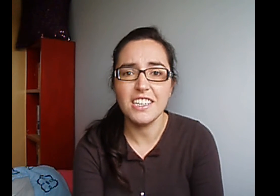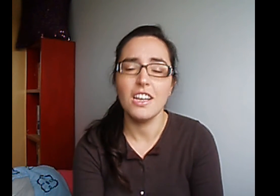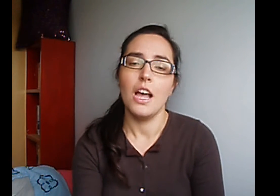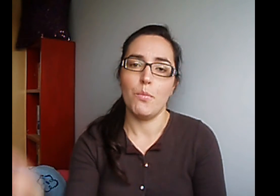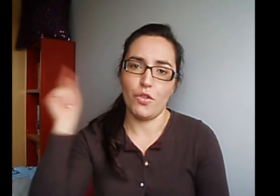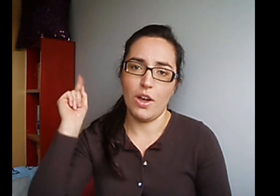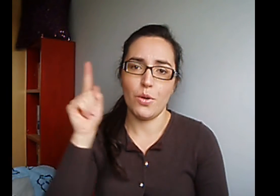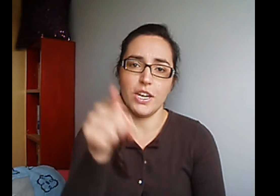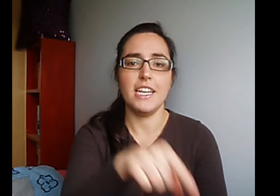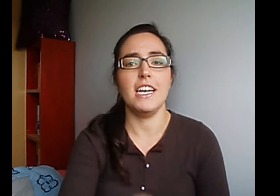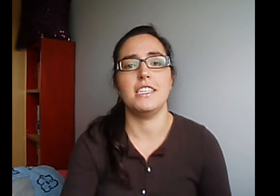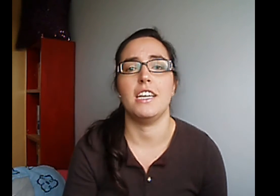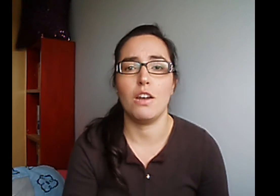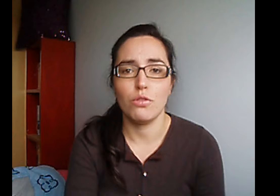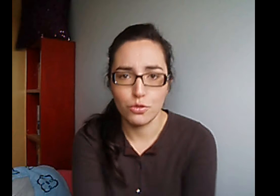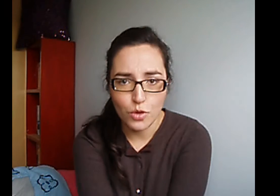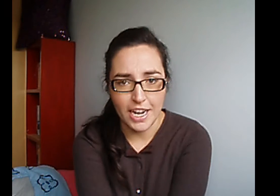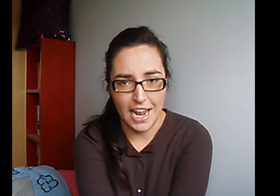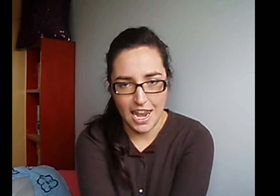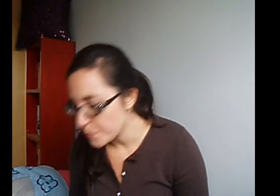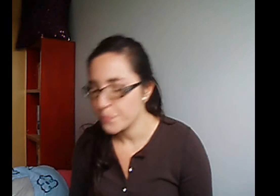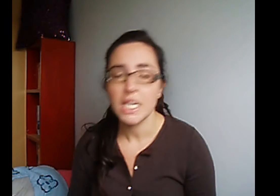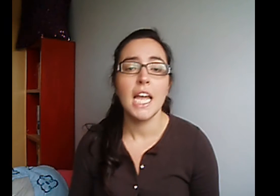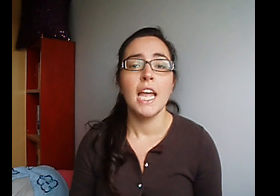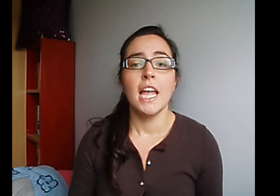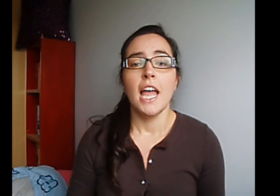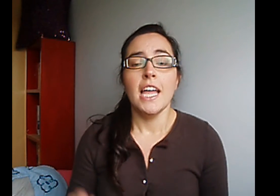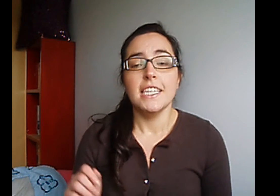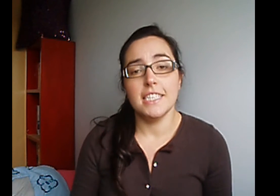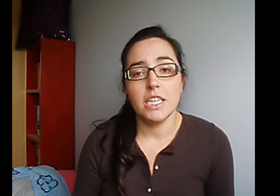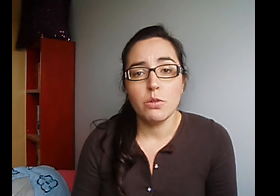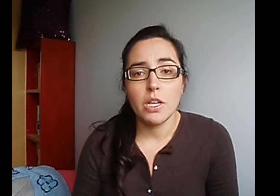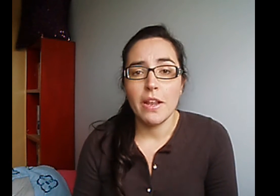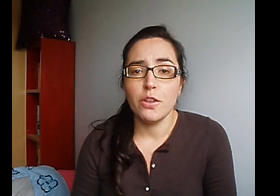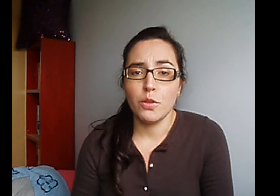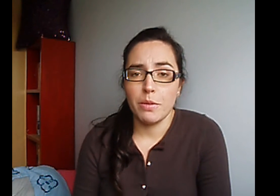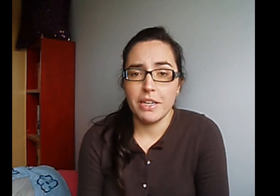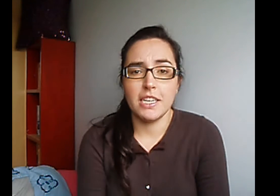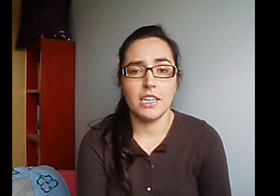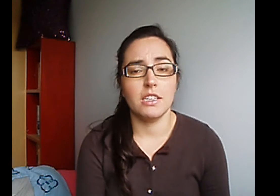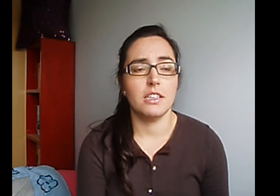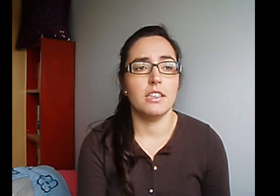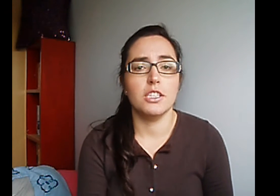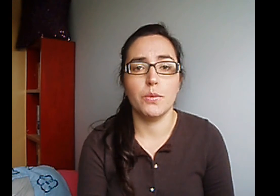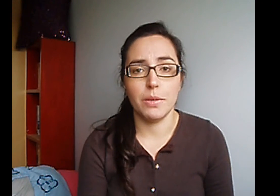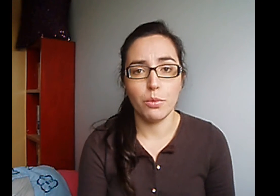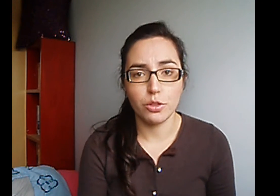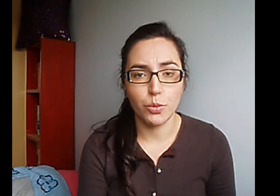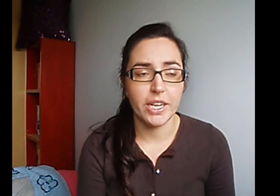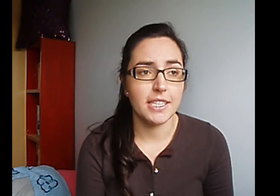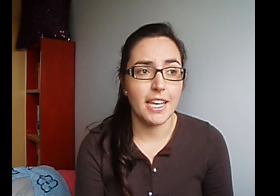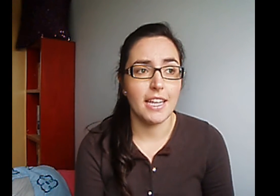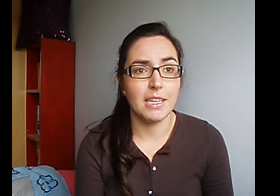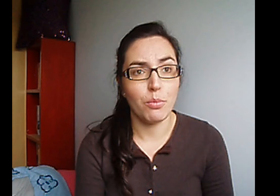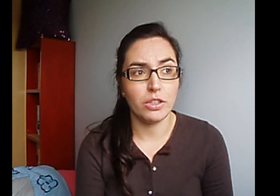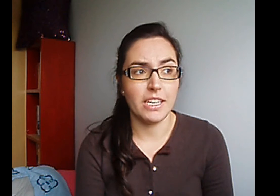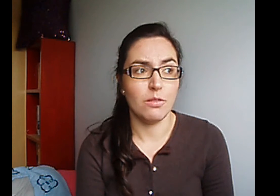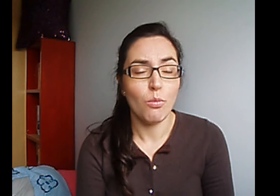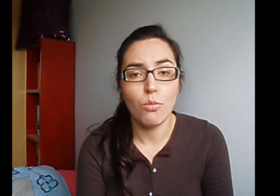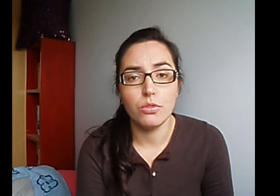Por favor, ir a chequear su canal Si seguimos hablando sobre booktubers que tampoco tienen...